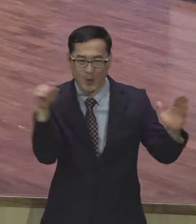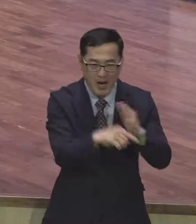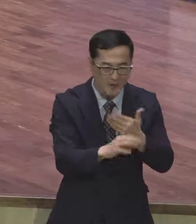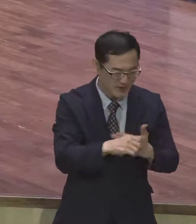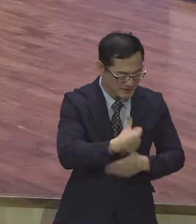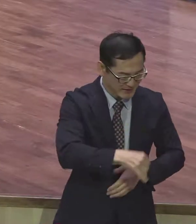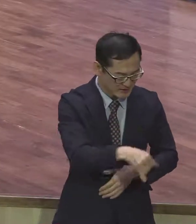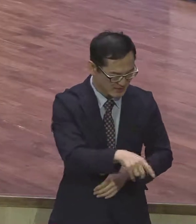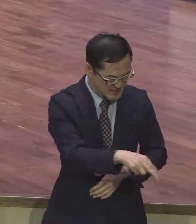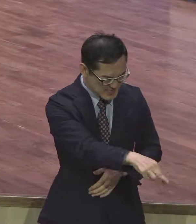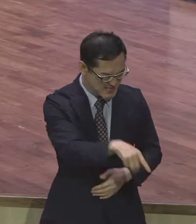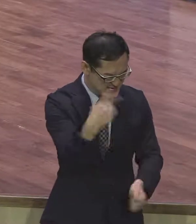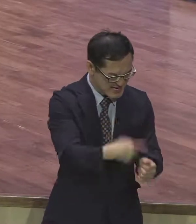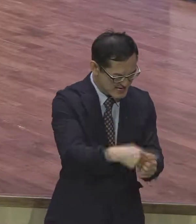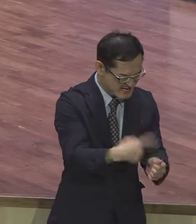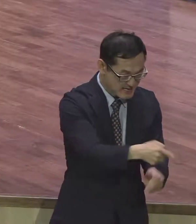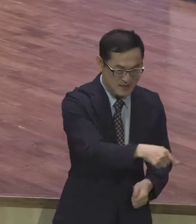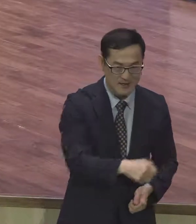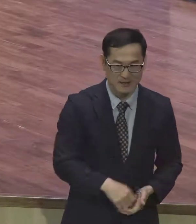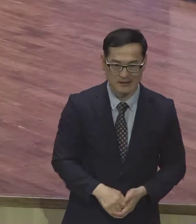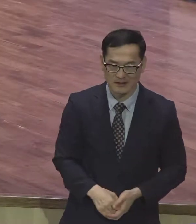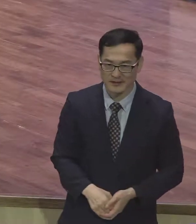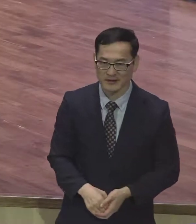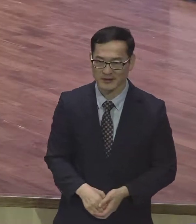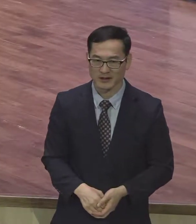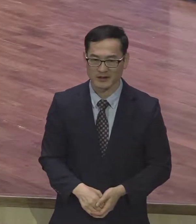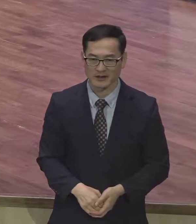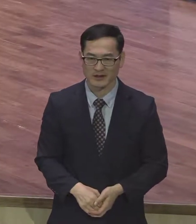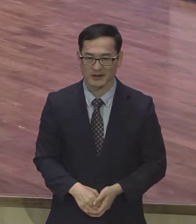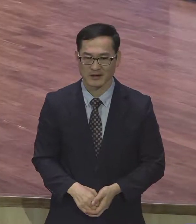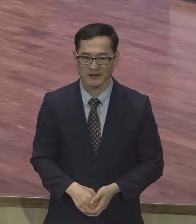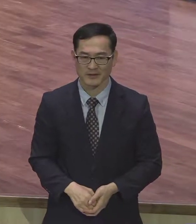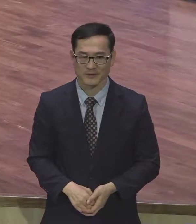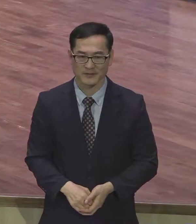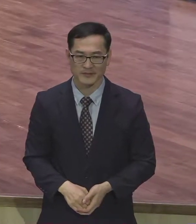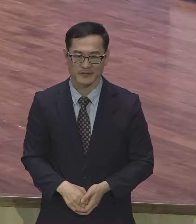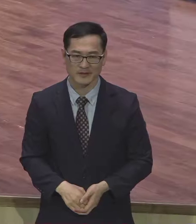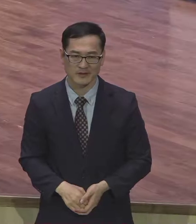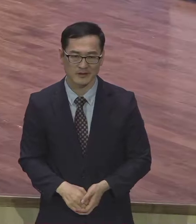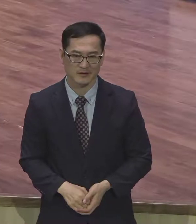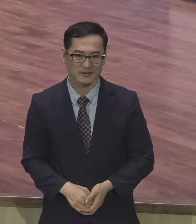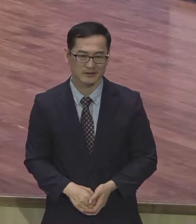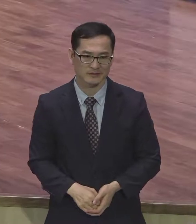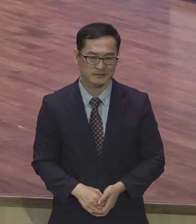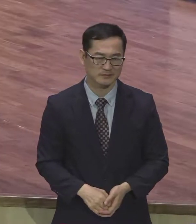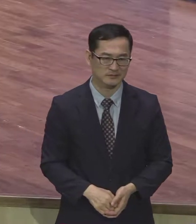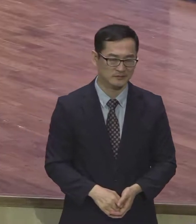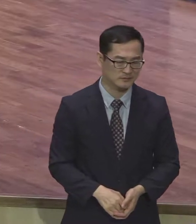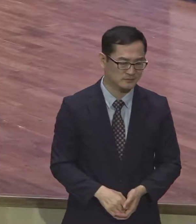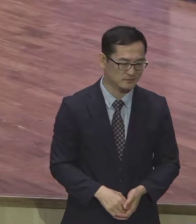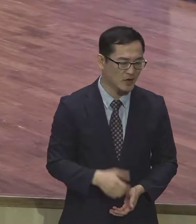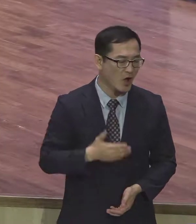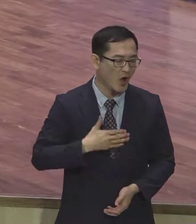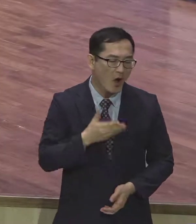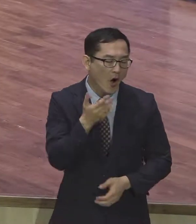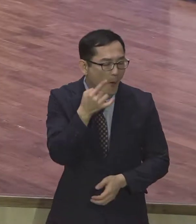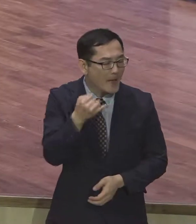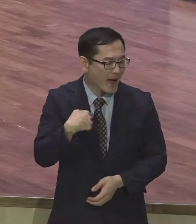엄마는 이런 법이야 그러면 안 된다고 엄마는 참 보검이야 공부 안 해도 괜찮다 그러면 보검이야 이 정도 가야 돼요 왜